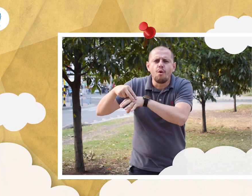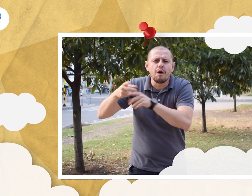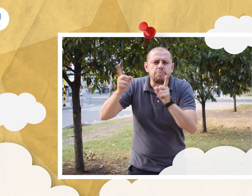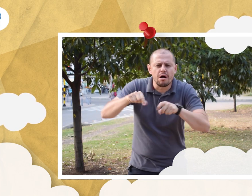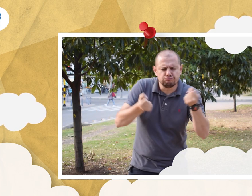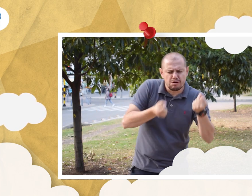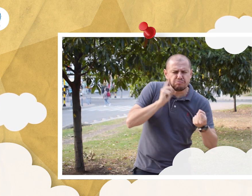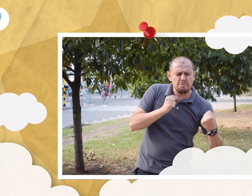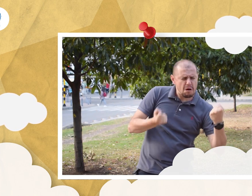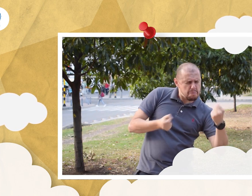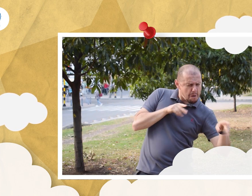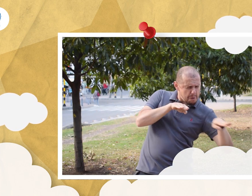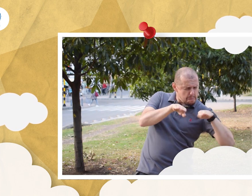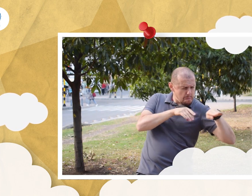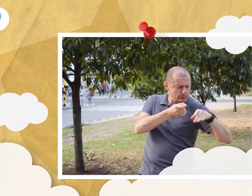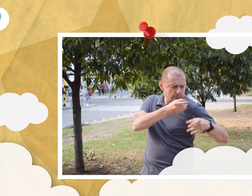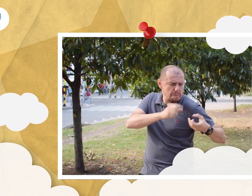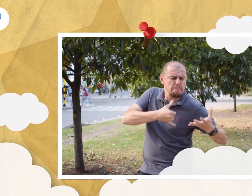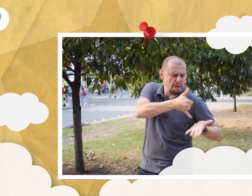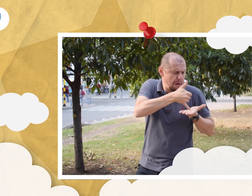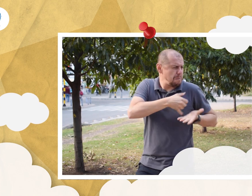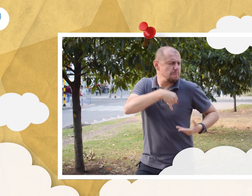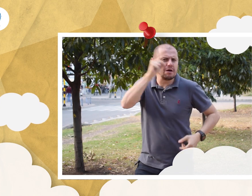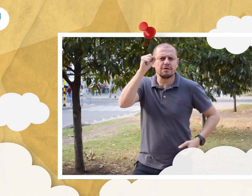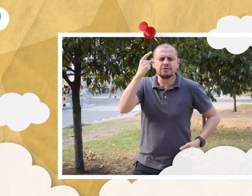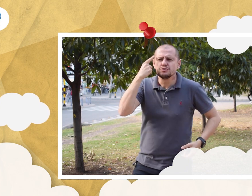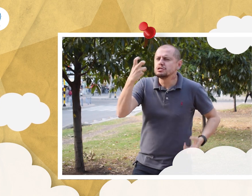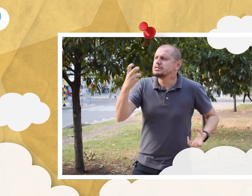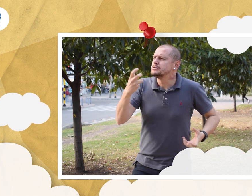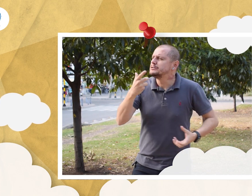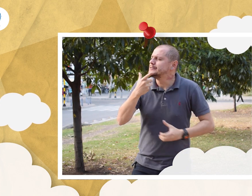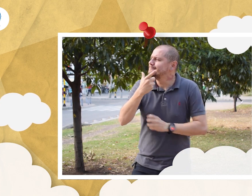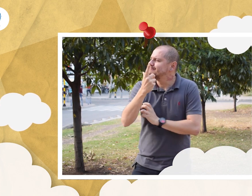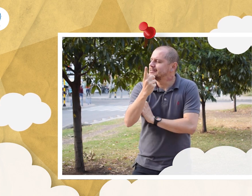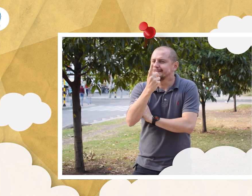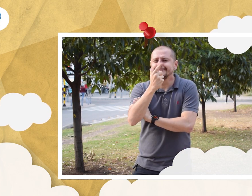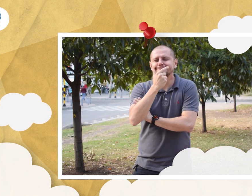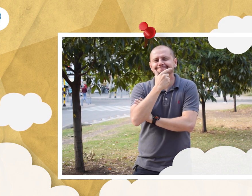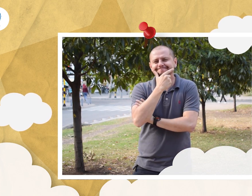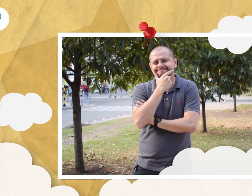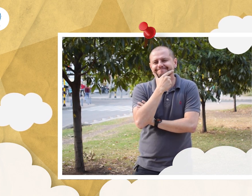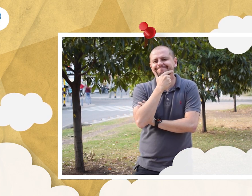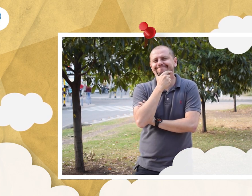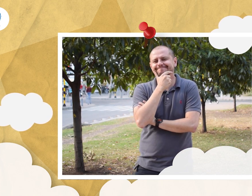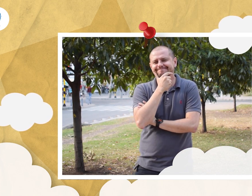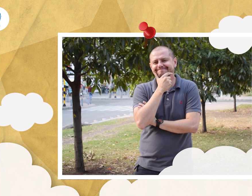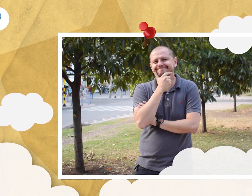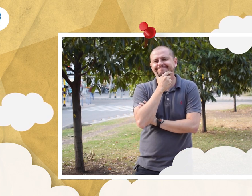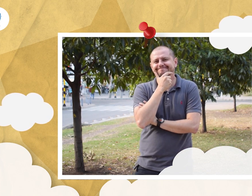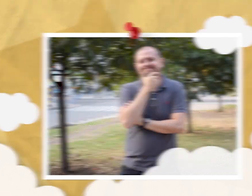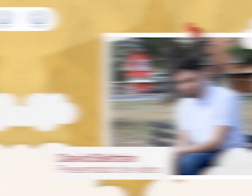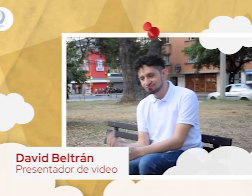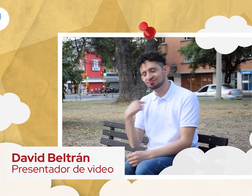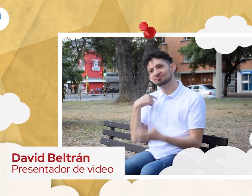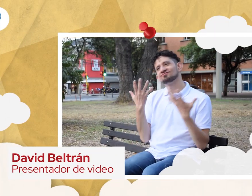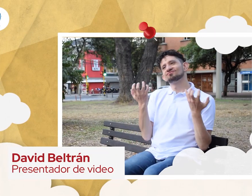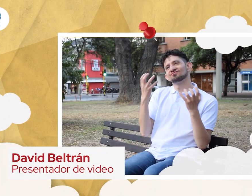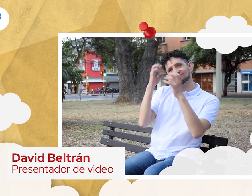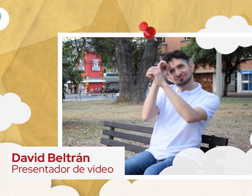mundiales y que esto también pase en automovilismo. Que puedan competir y ganar premios. Sí, ese es mi gran sueño. Sueño